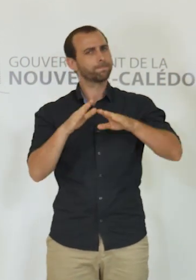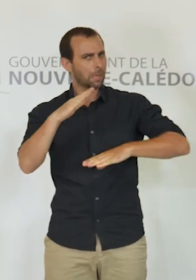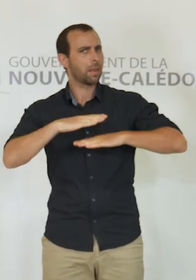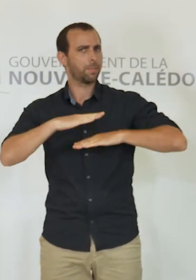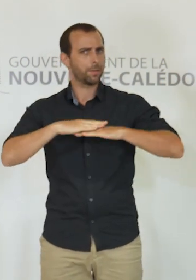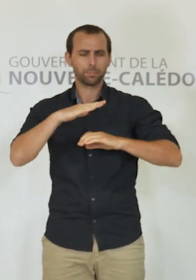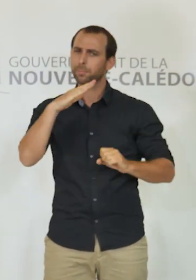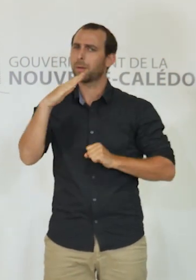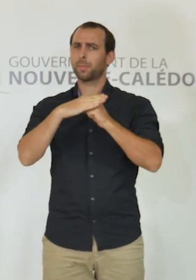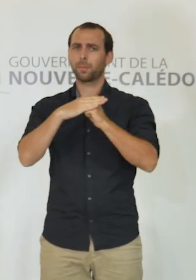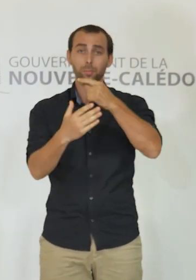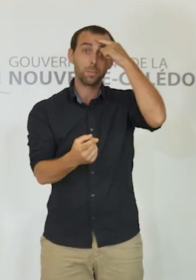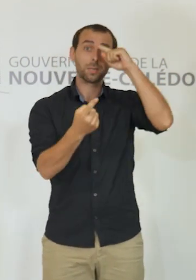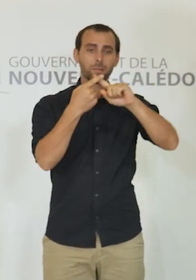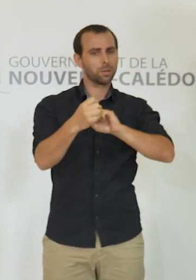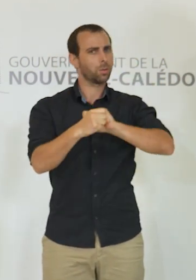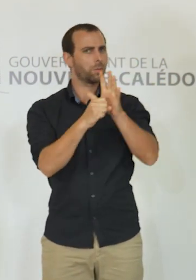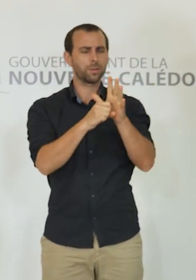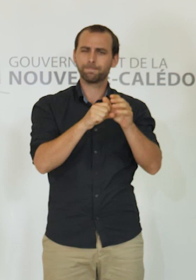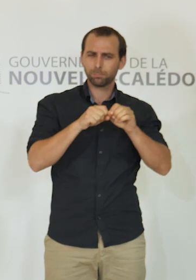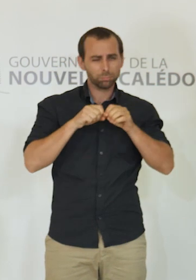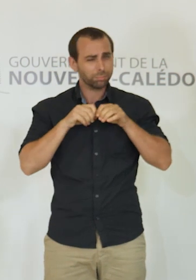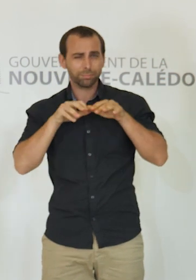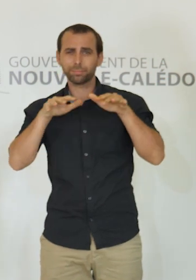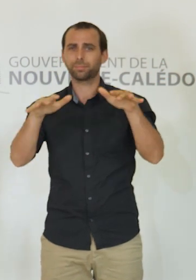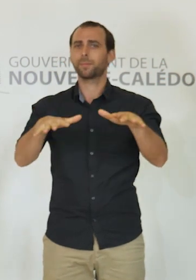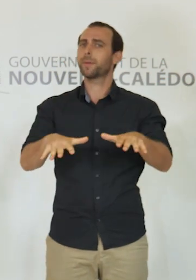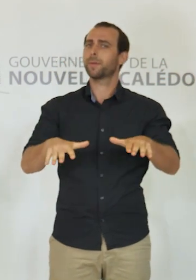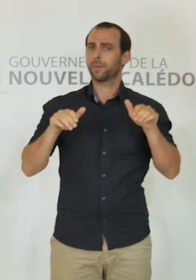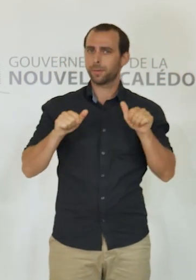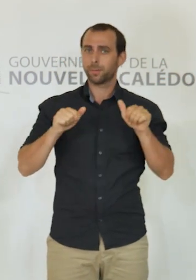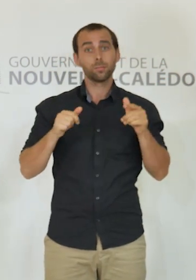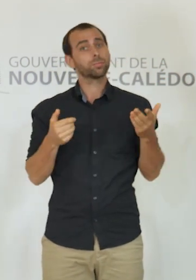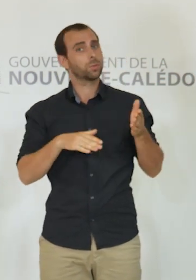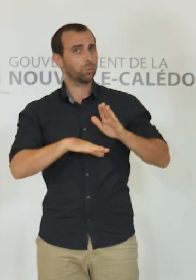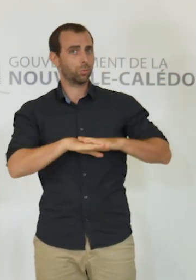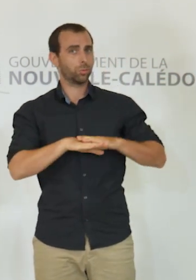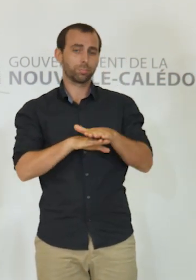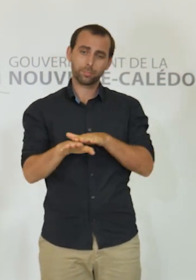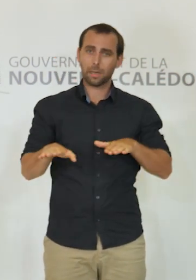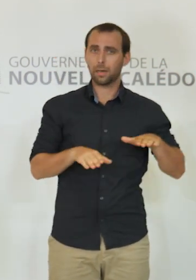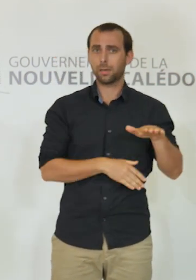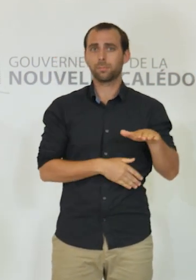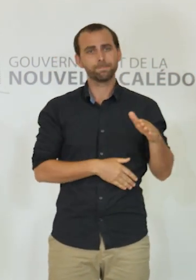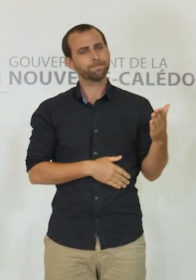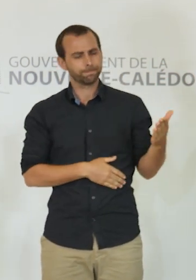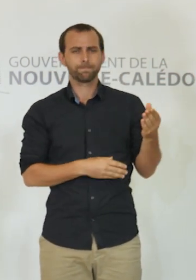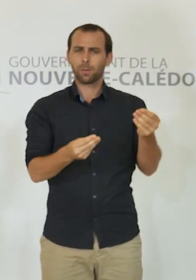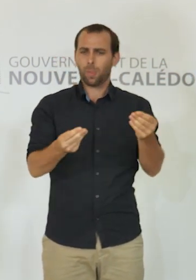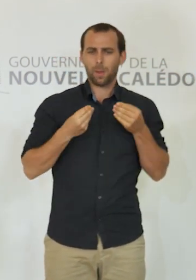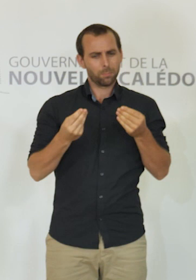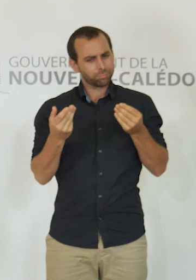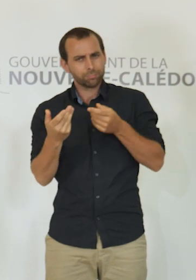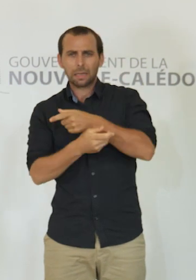à empêcher le Covid-19 de se propager parmi nous, tout en limitant au maximum l'impact sur notre